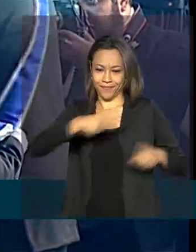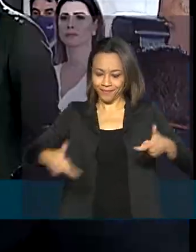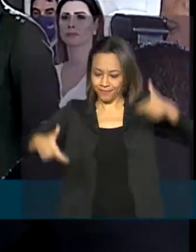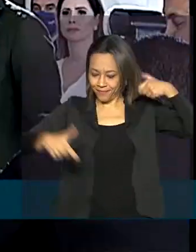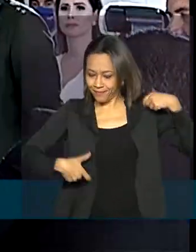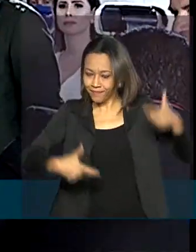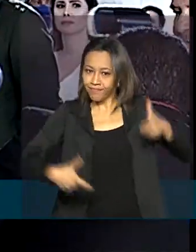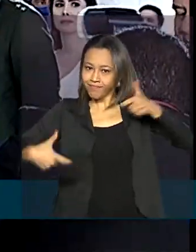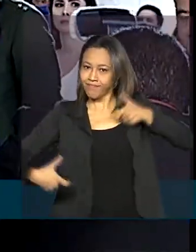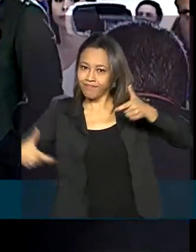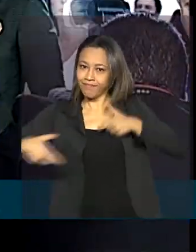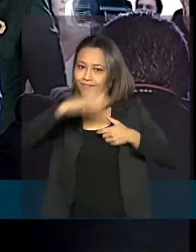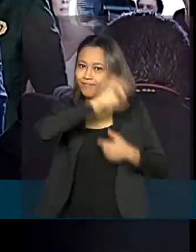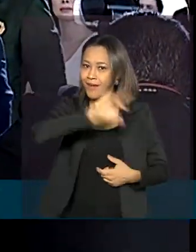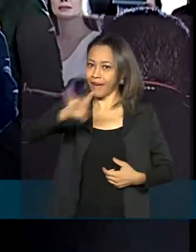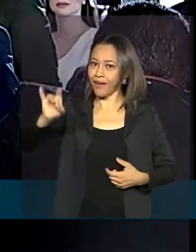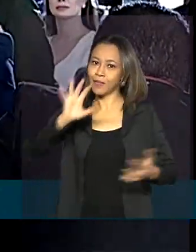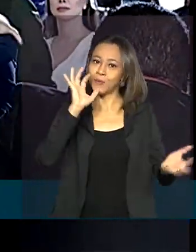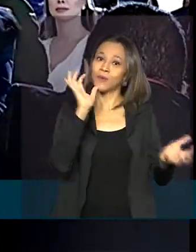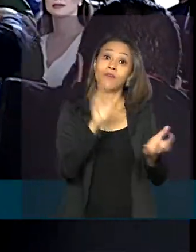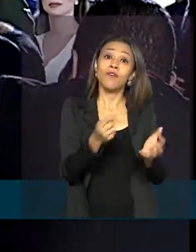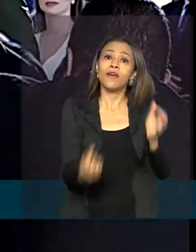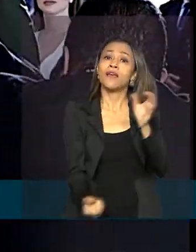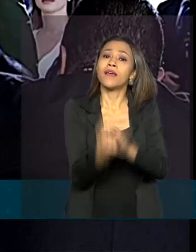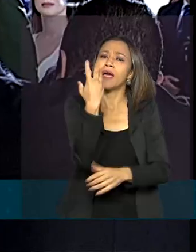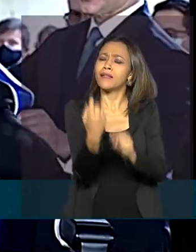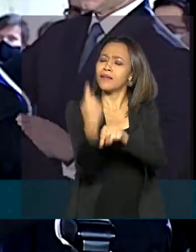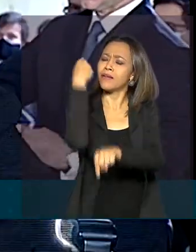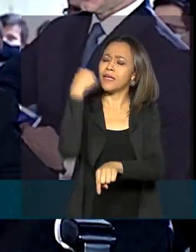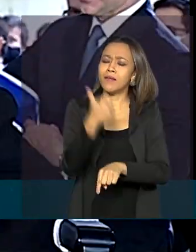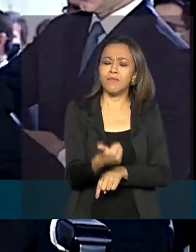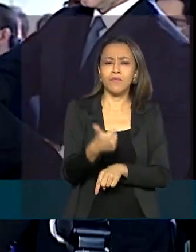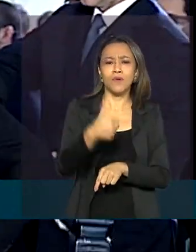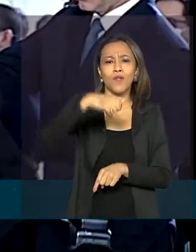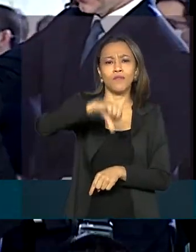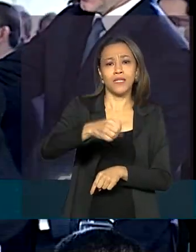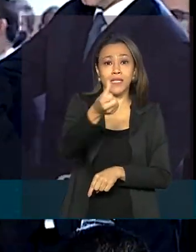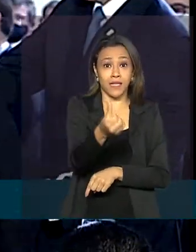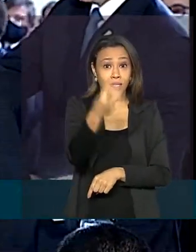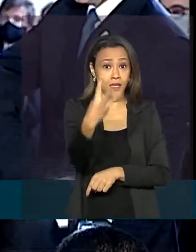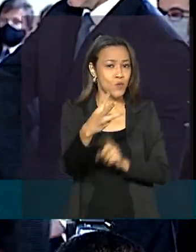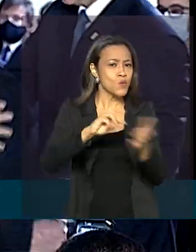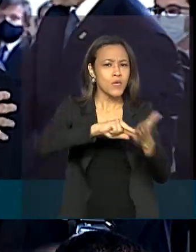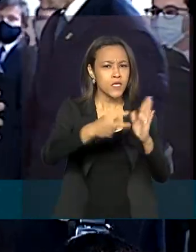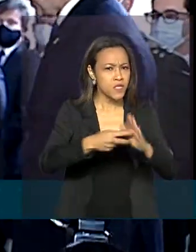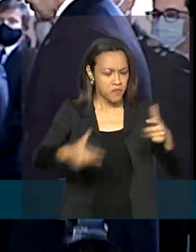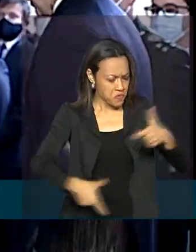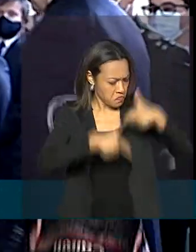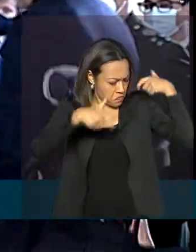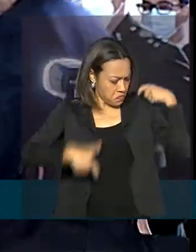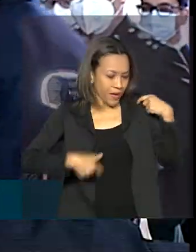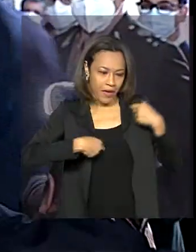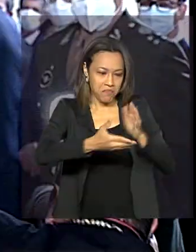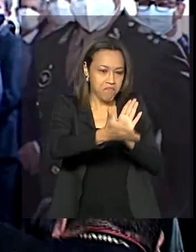de Rio Branco. Ela foi criada em 1963 e é o mais alto reconhecimento da diplomacia brasileira. Apesar real. Vamos Observar Vamos Vamos